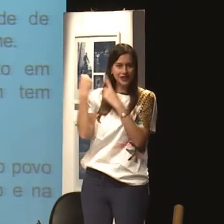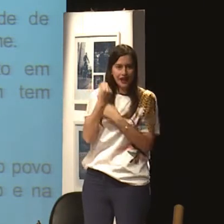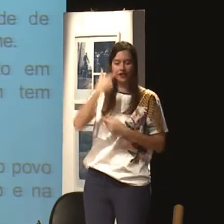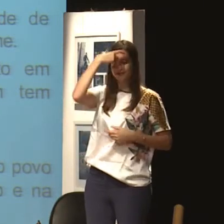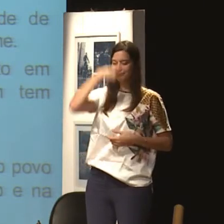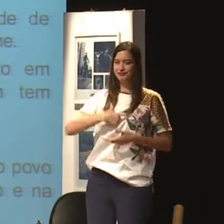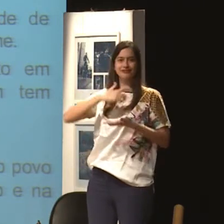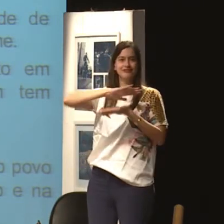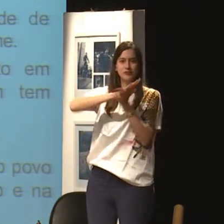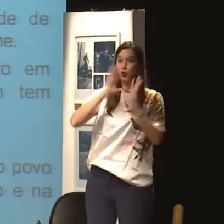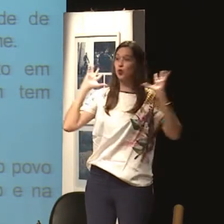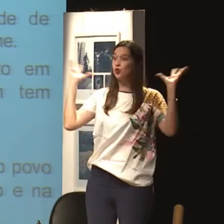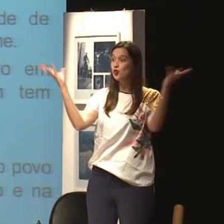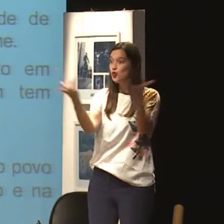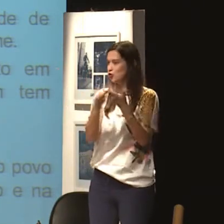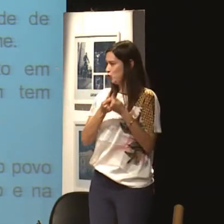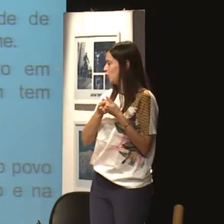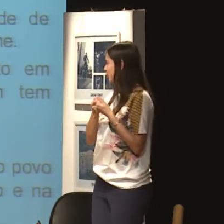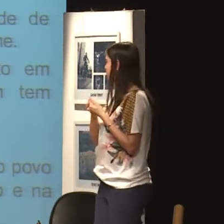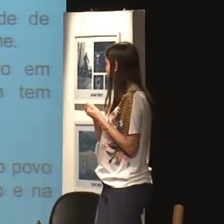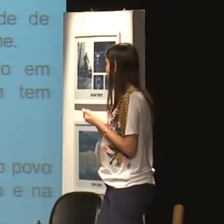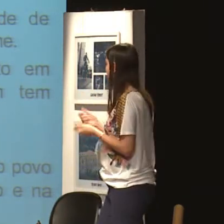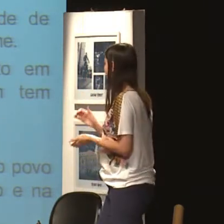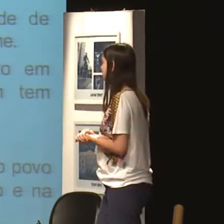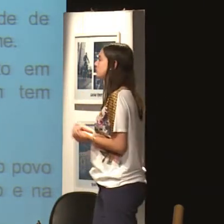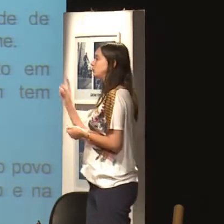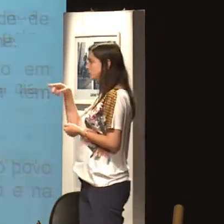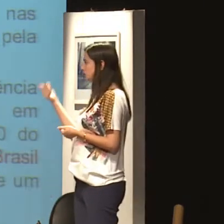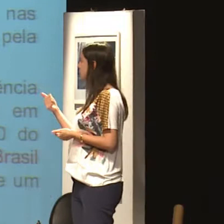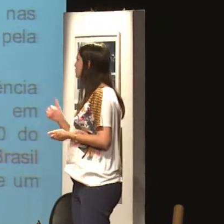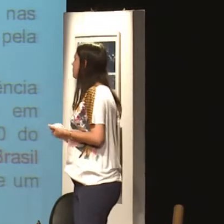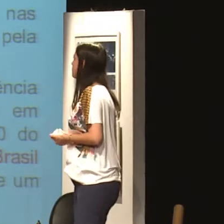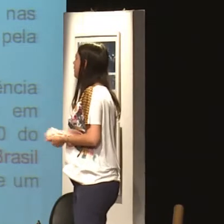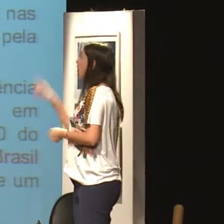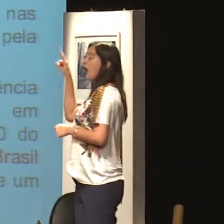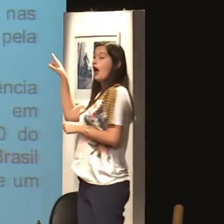essa questão emocional, a mente do surdo acaba sendo muito prejudicada.